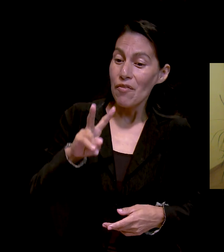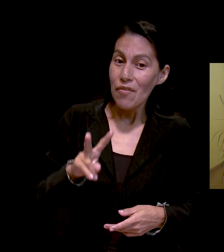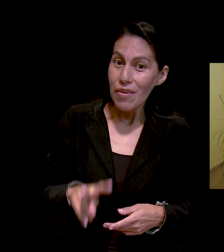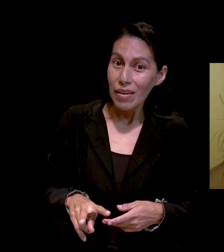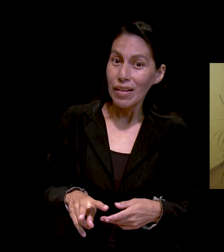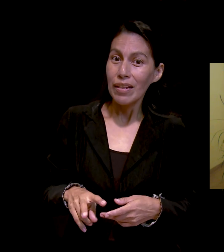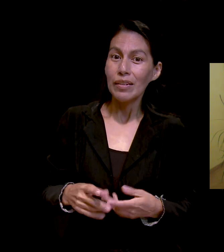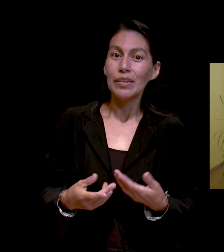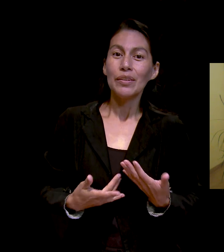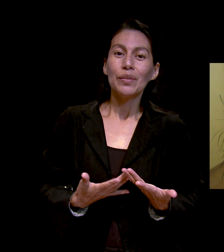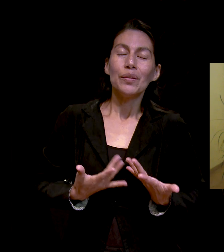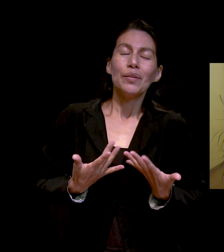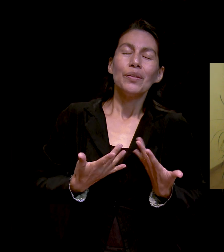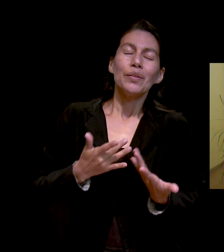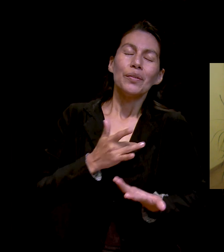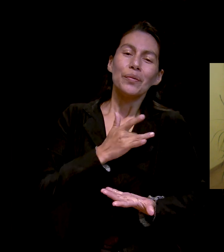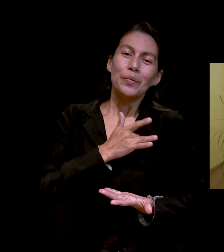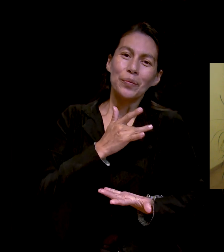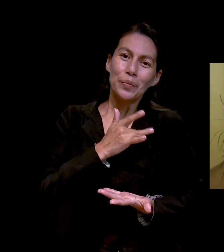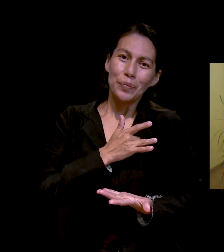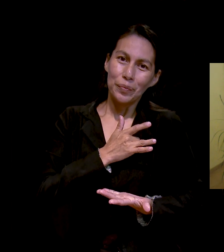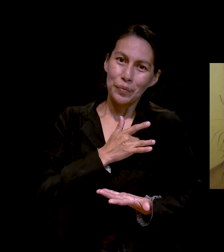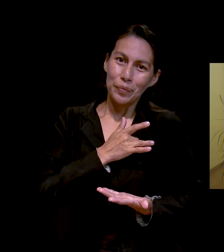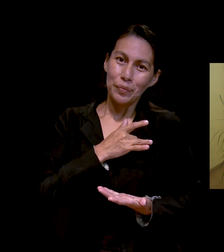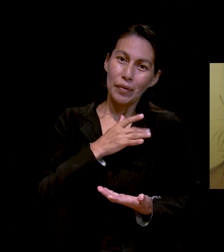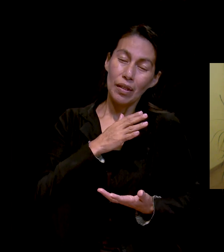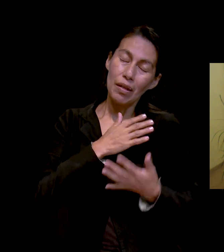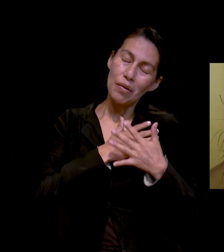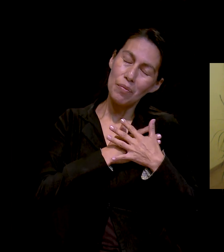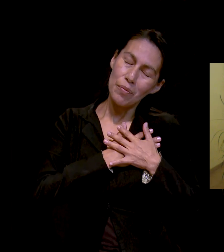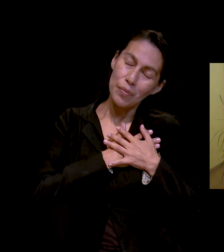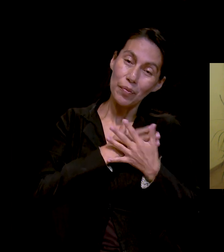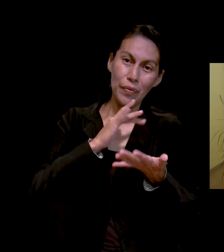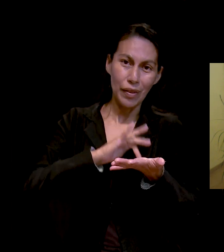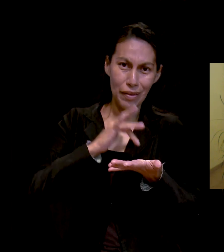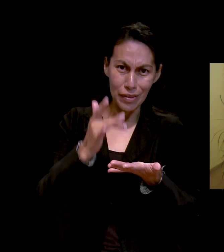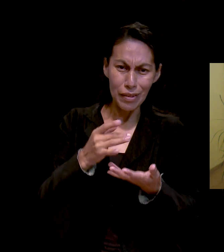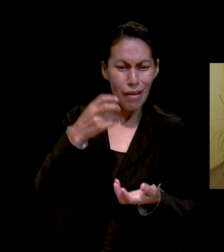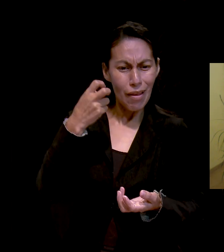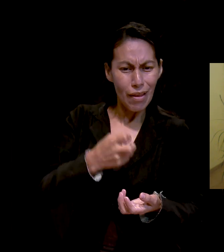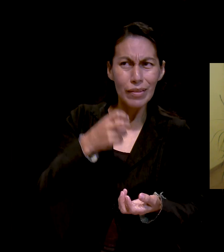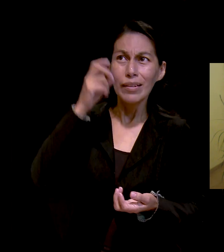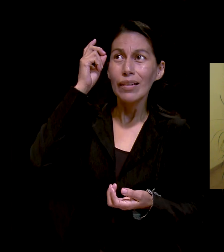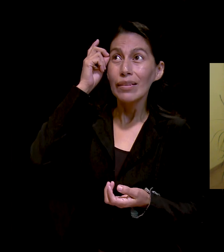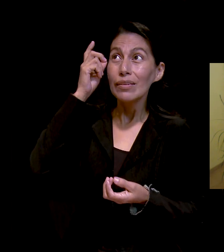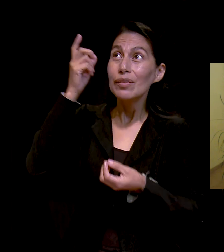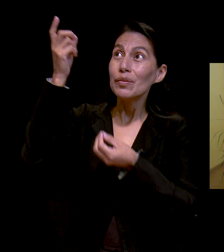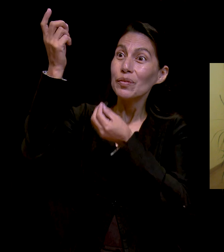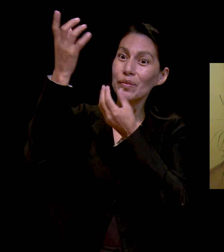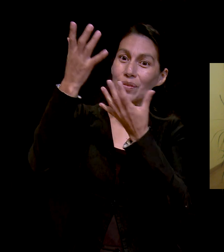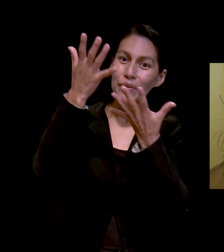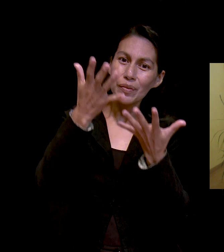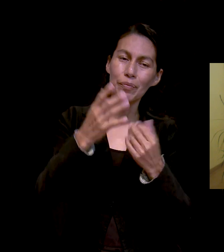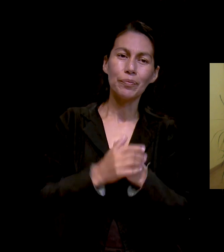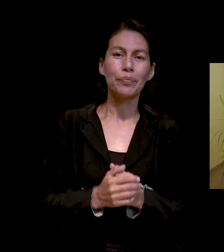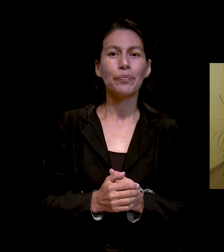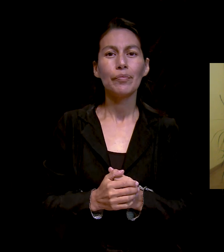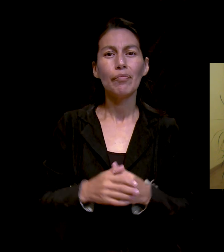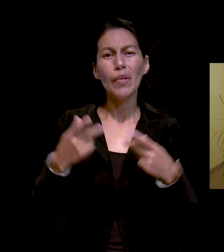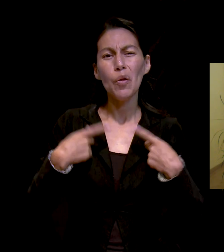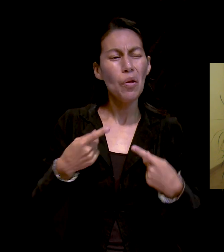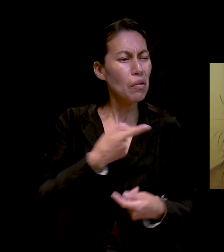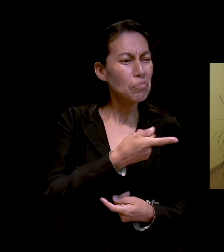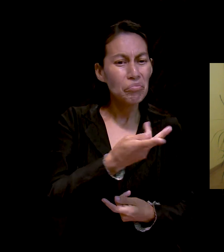fervorosos. Desde luego, todos podemos pasar a través de crisis y